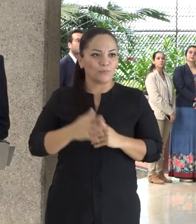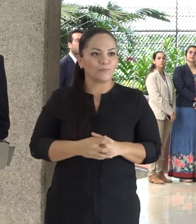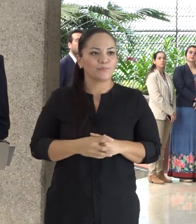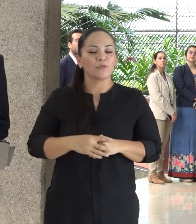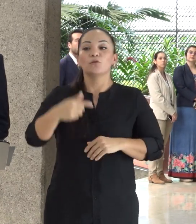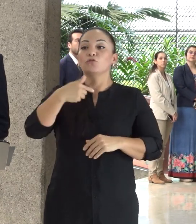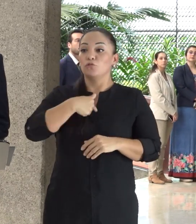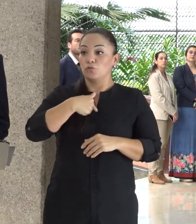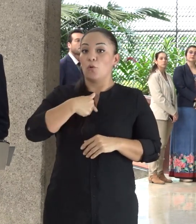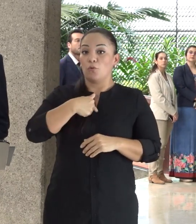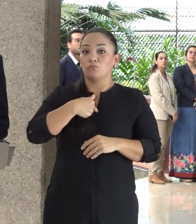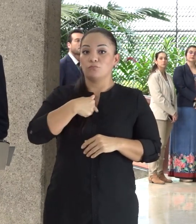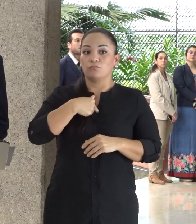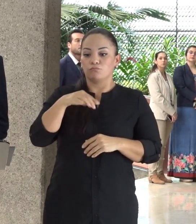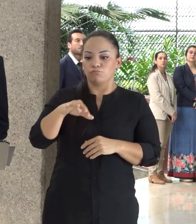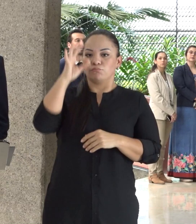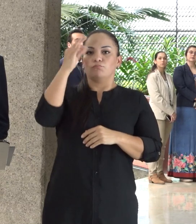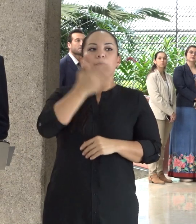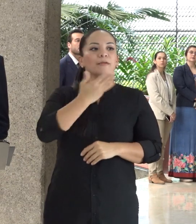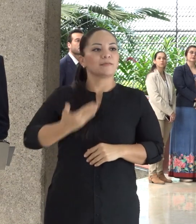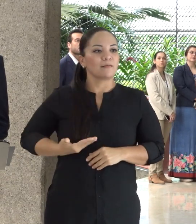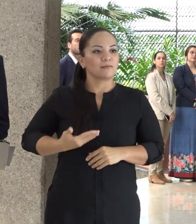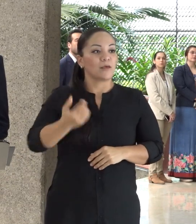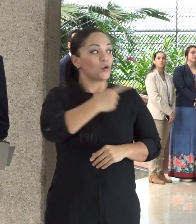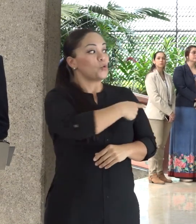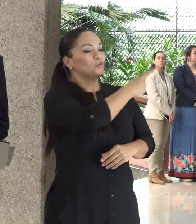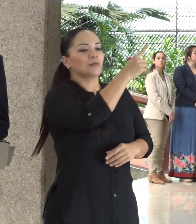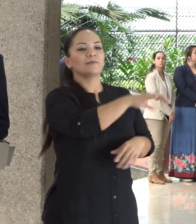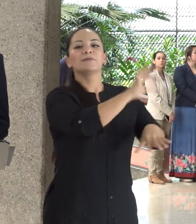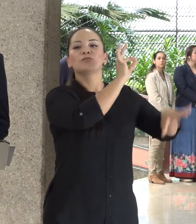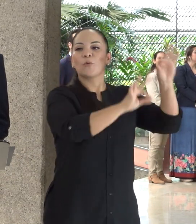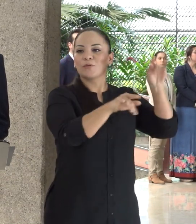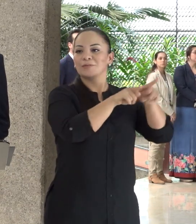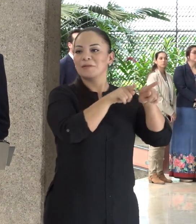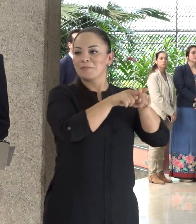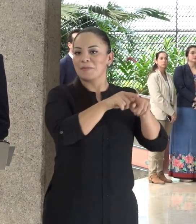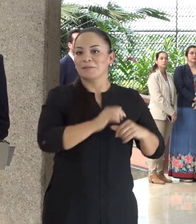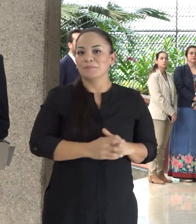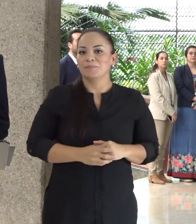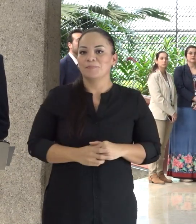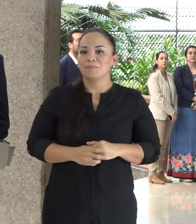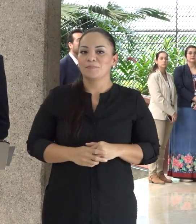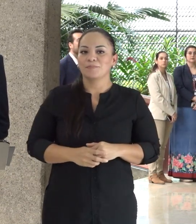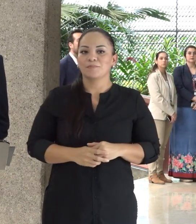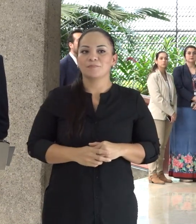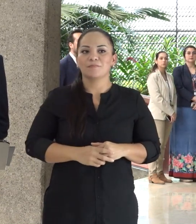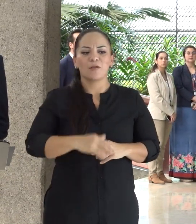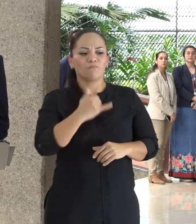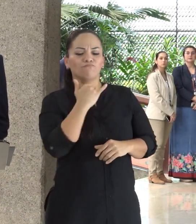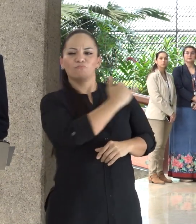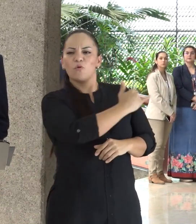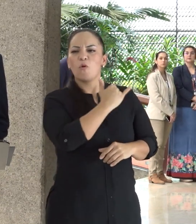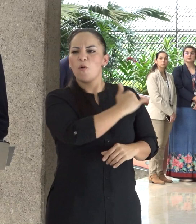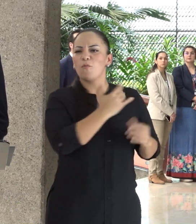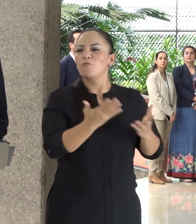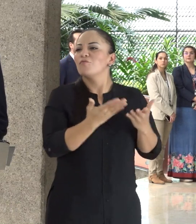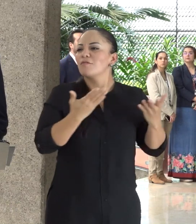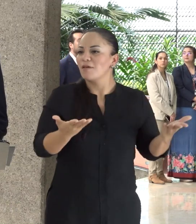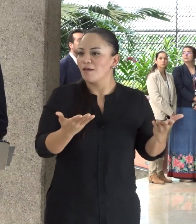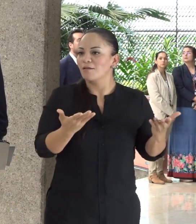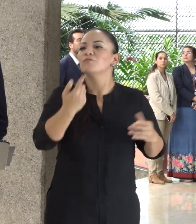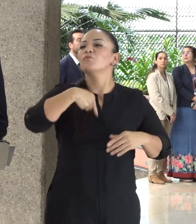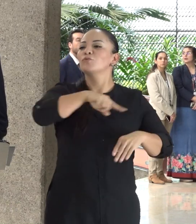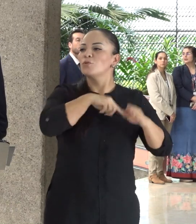he sido electo y ustedes seleccionados. Pero lo que tenemos en común es que